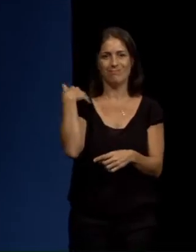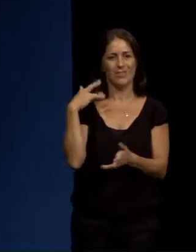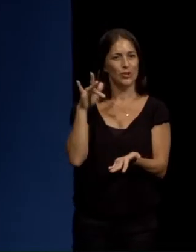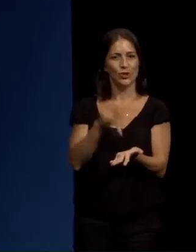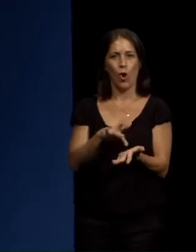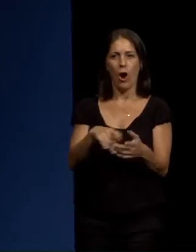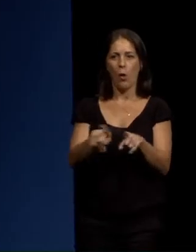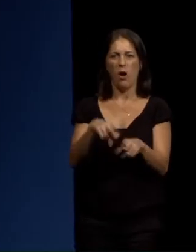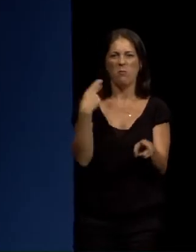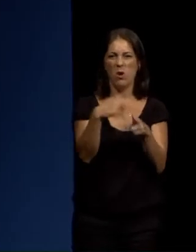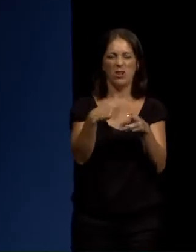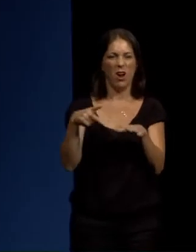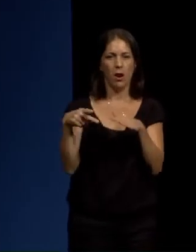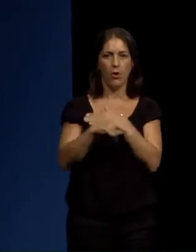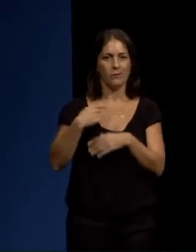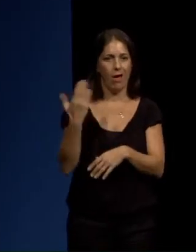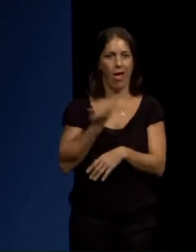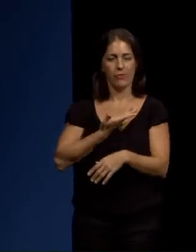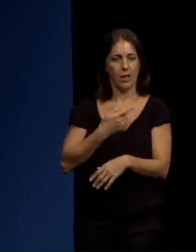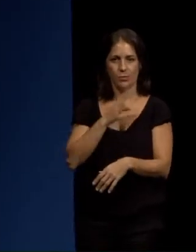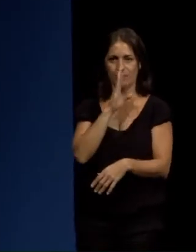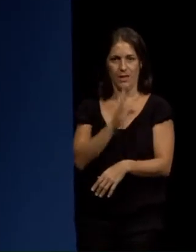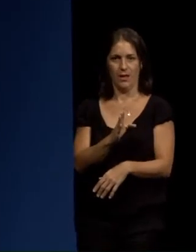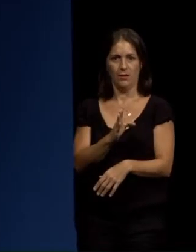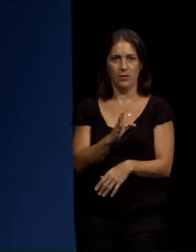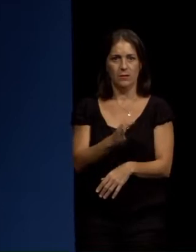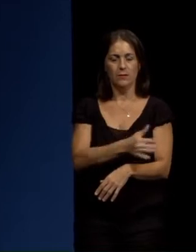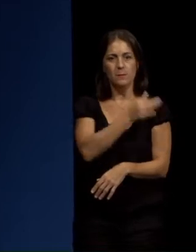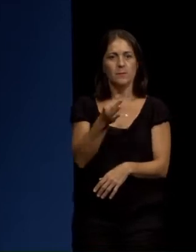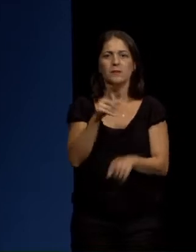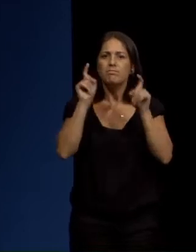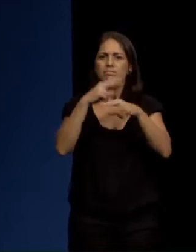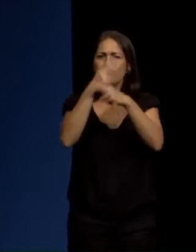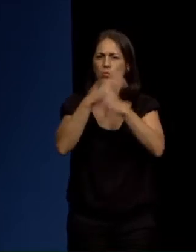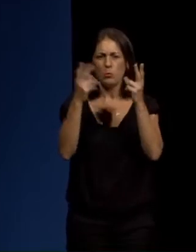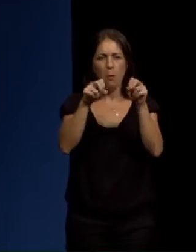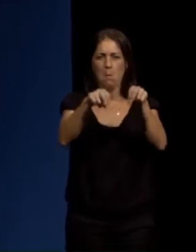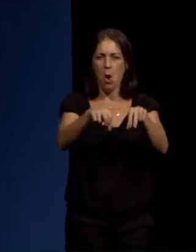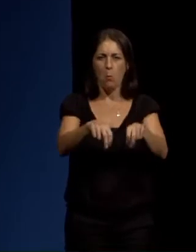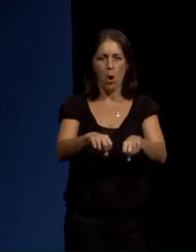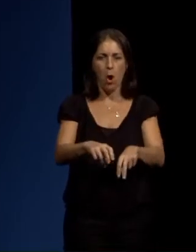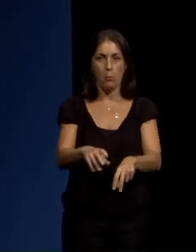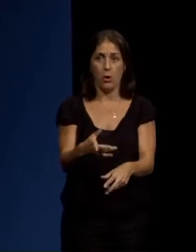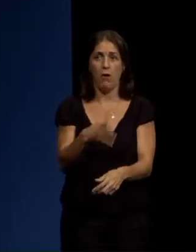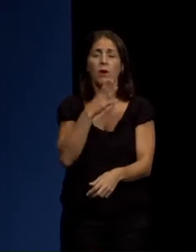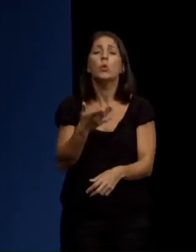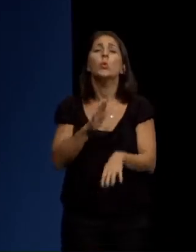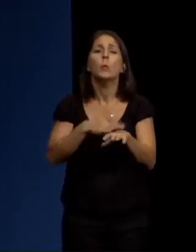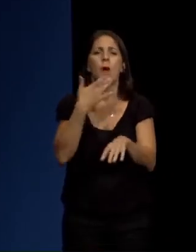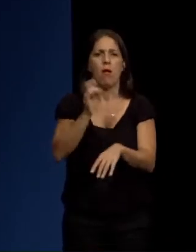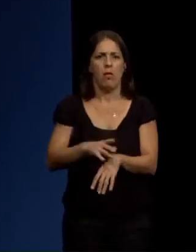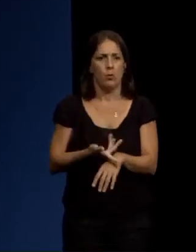todas as políticas de recortes e de degradación do ensino público levadas a cabo tanto polo goberno central como